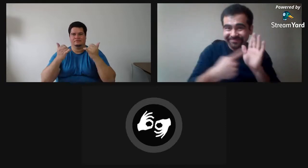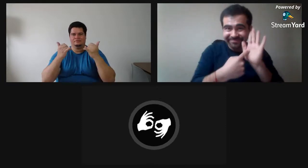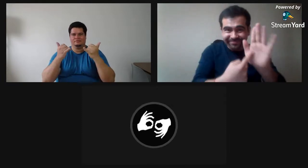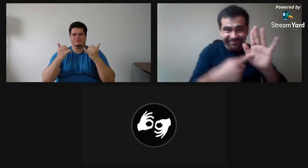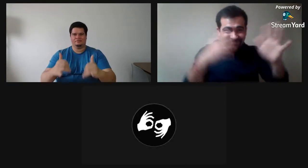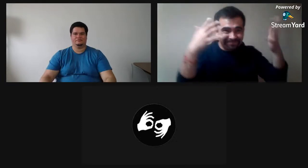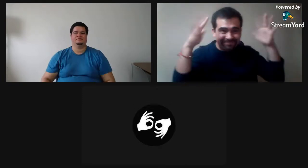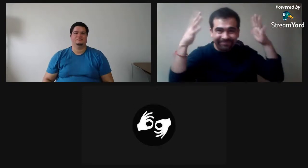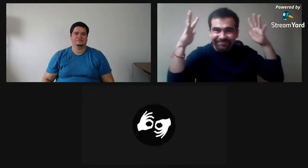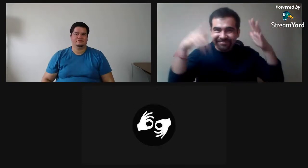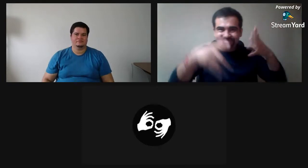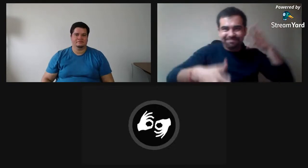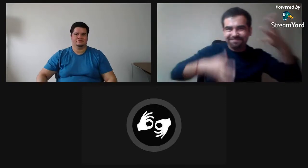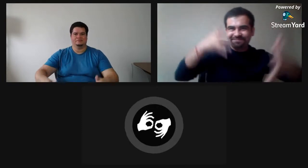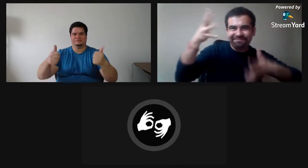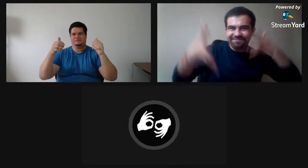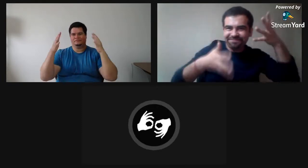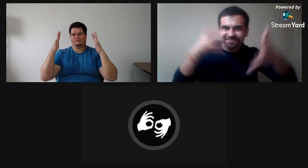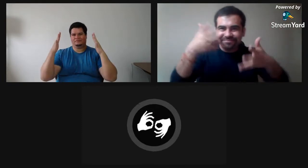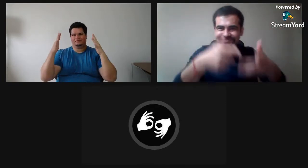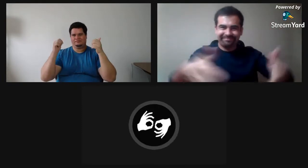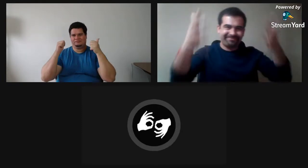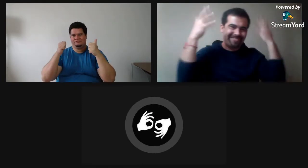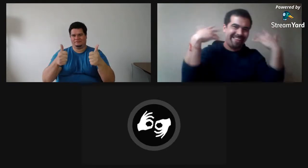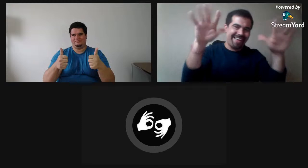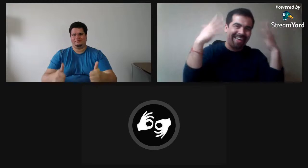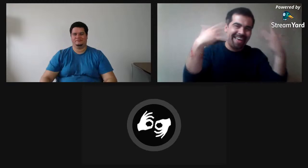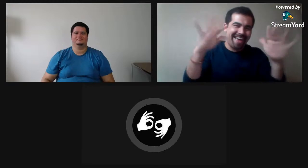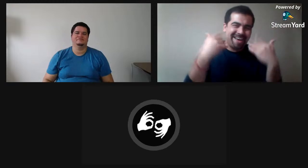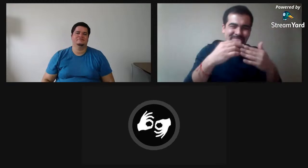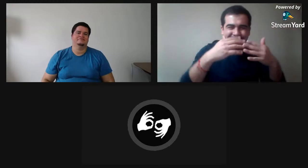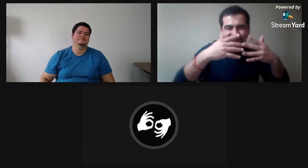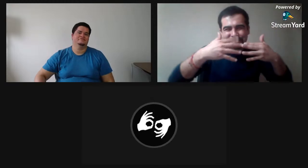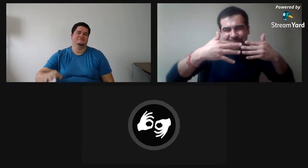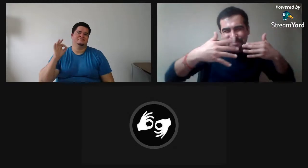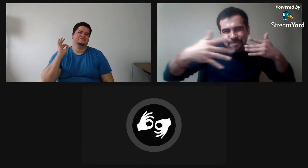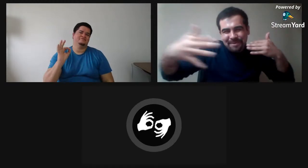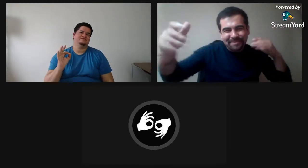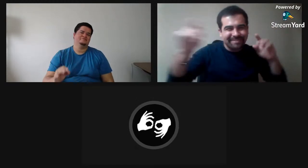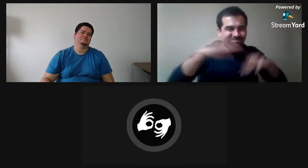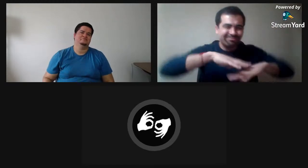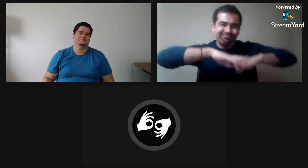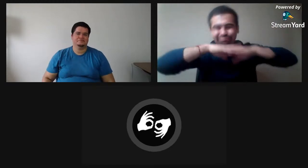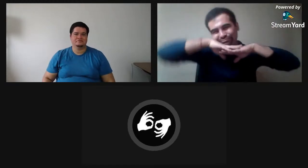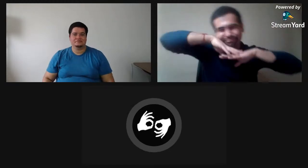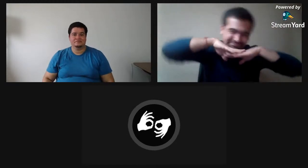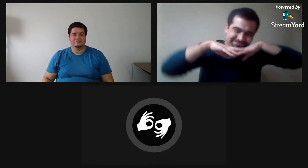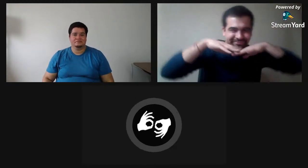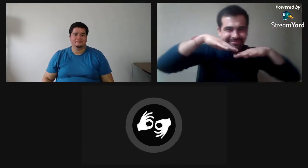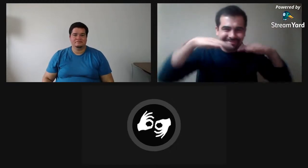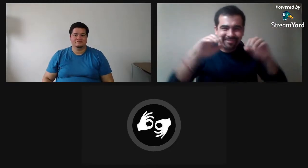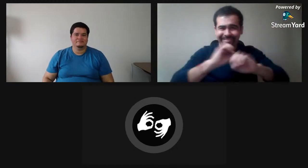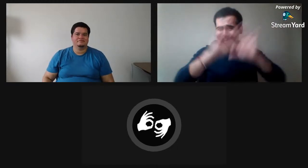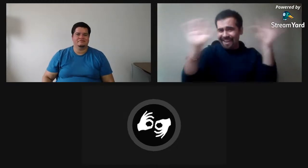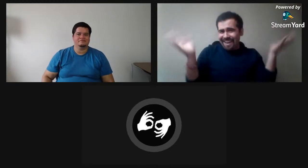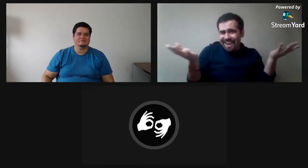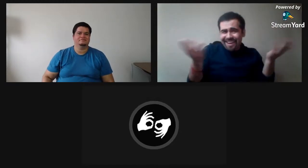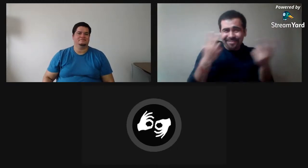vieron la presentación de Fabio, ambas presentaciones estuvo muy buena, muy buena, un aplauso para ambos, ahí se veía como